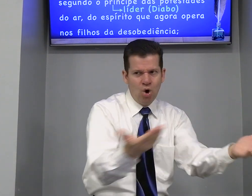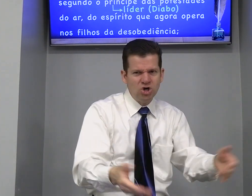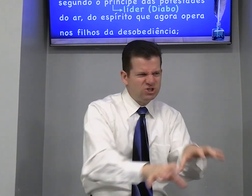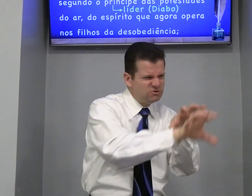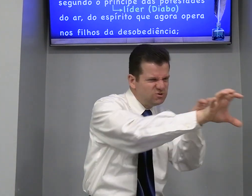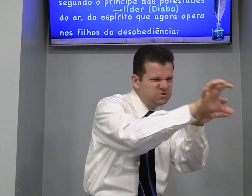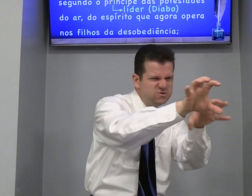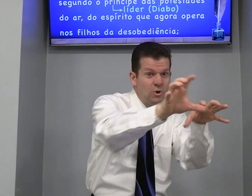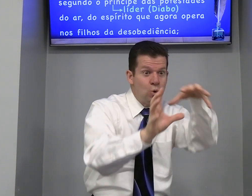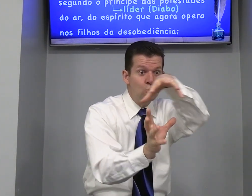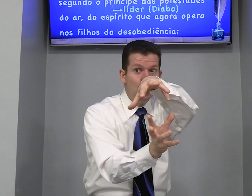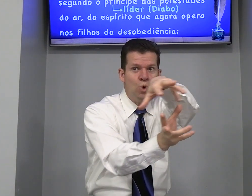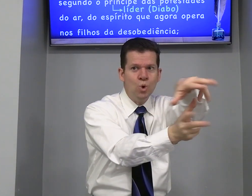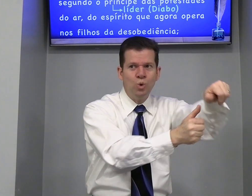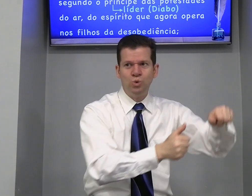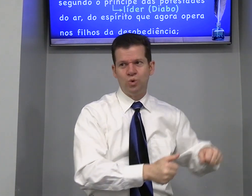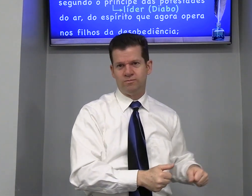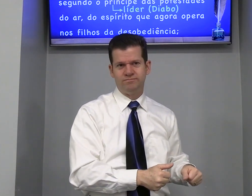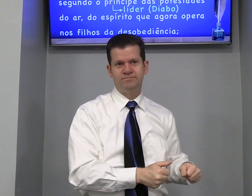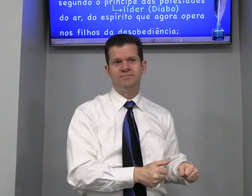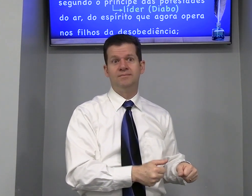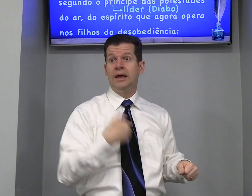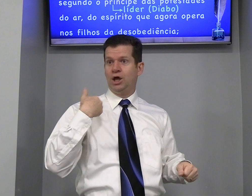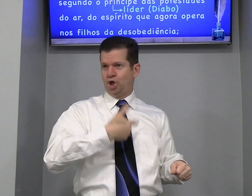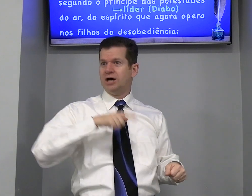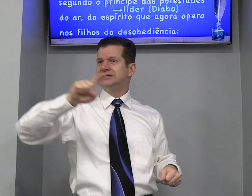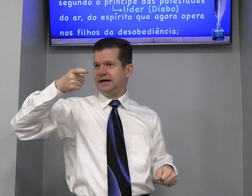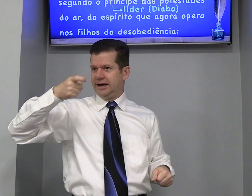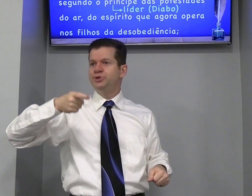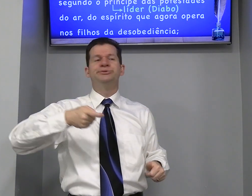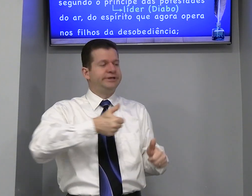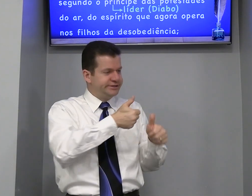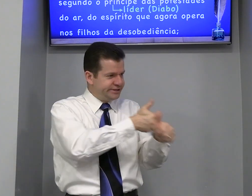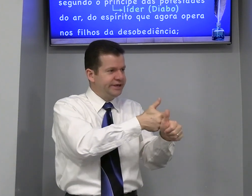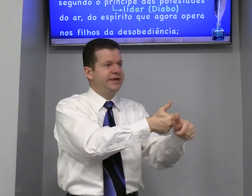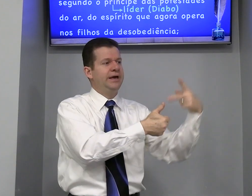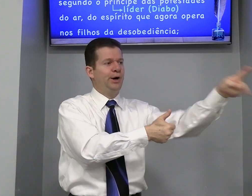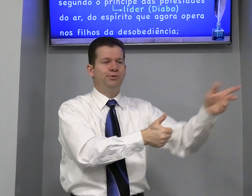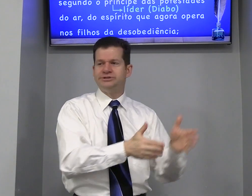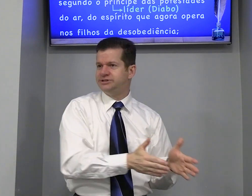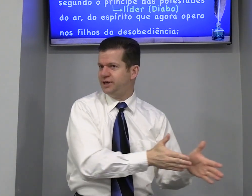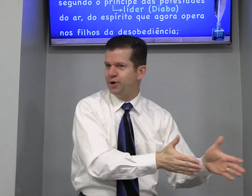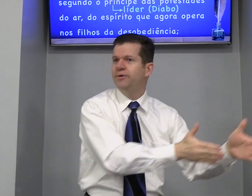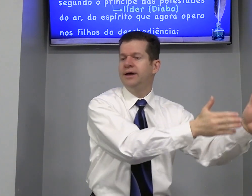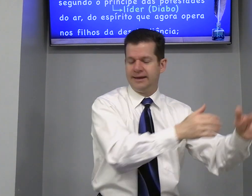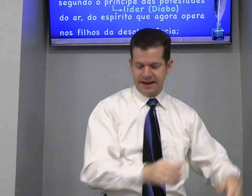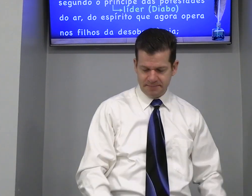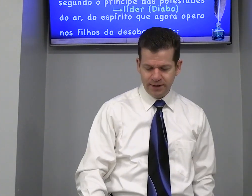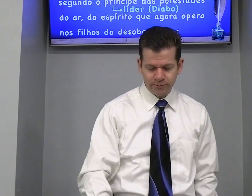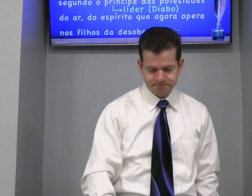hoje Mundo Nós Anjos Seguia O seu Caminho